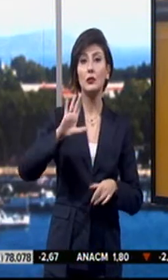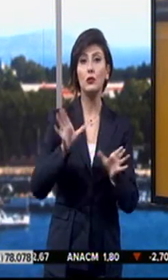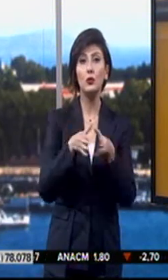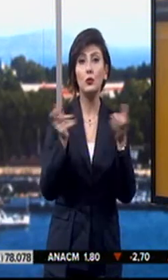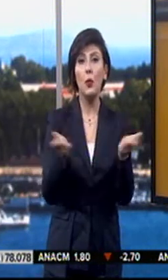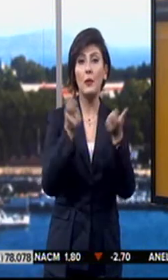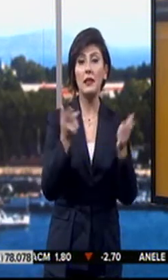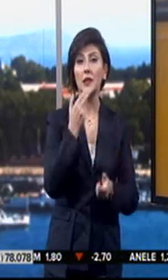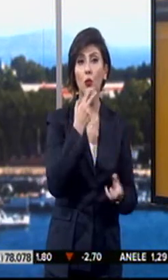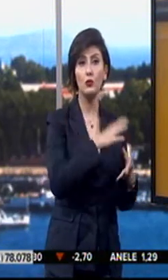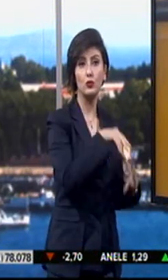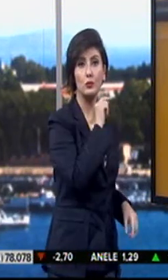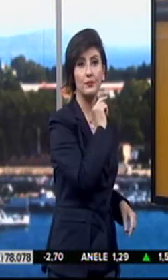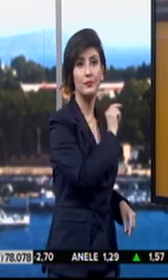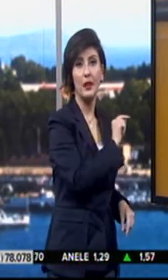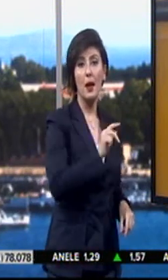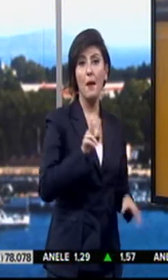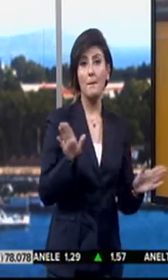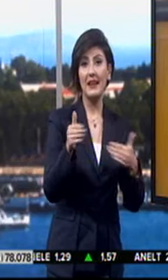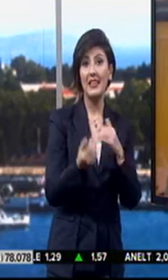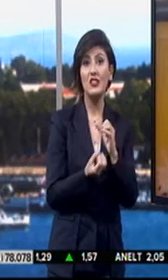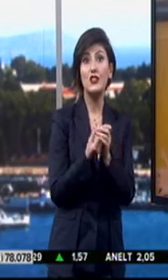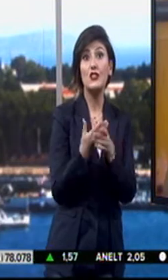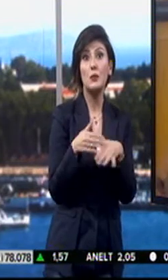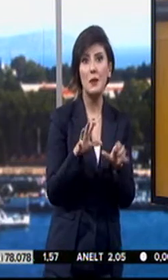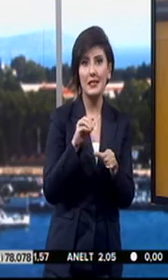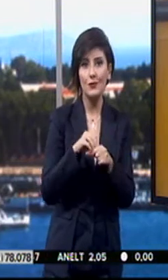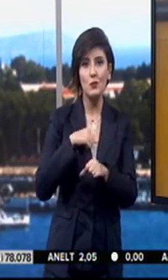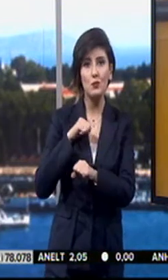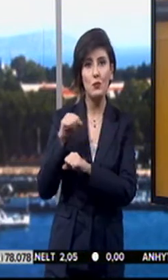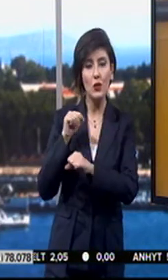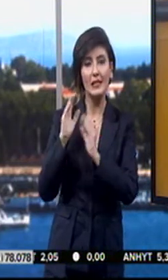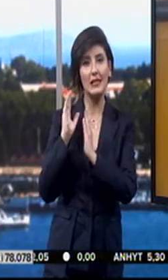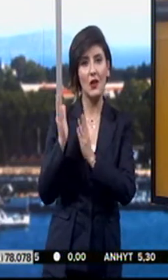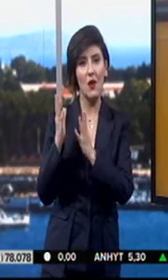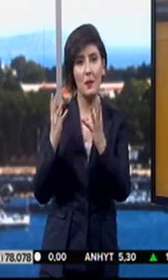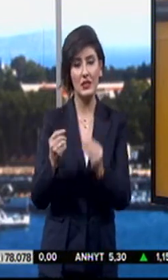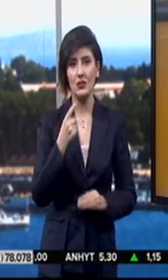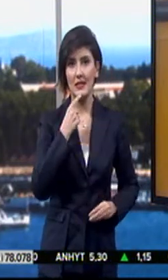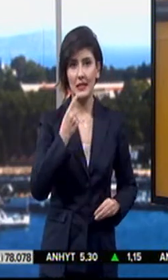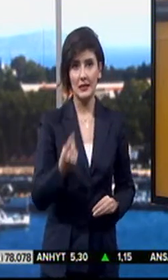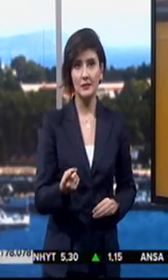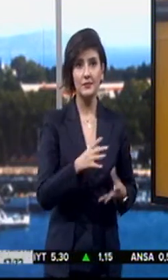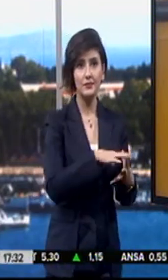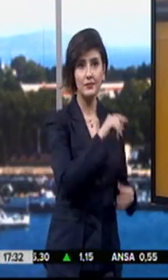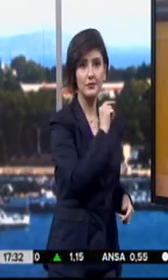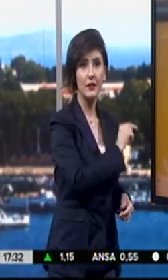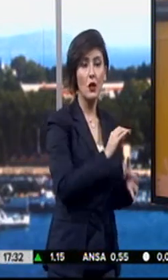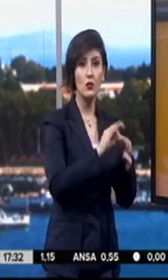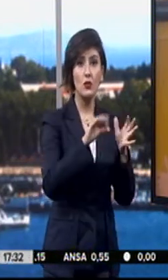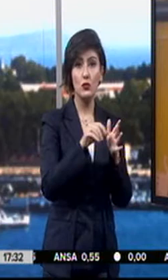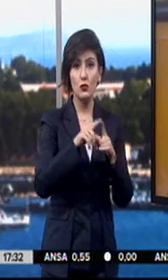toplantısında konuşan Yüksekdağ, paketin çıkmaması için mücadeleye devam edeceğiz dedi. Yüksekdağ,